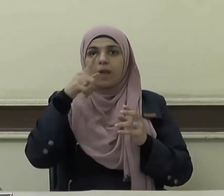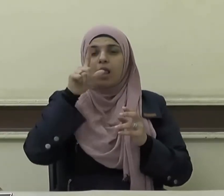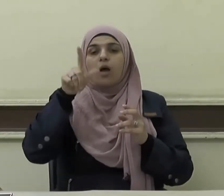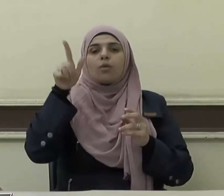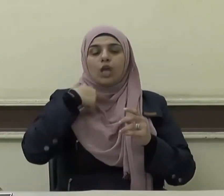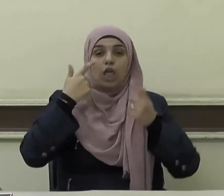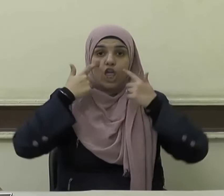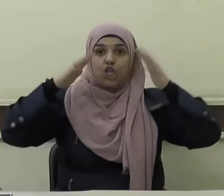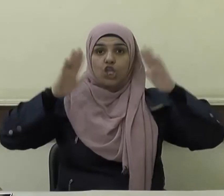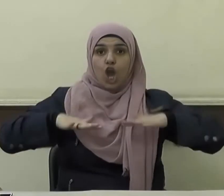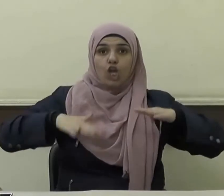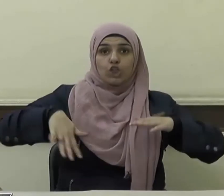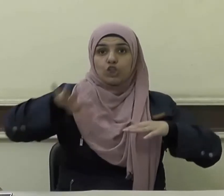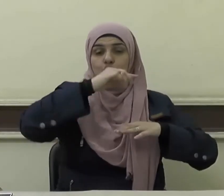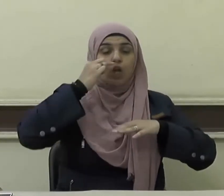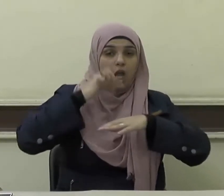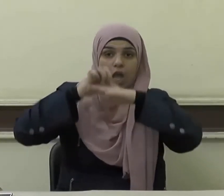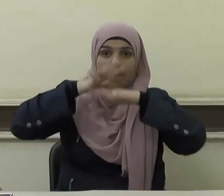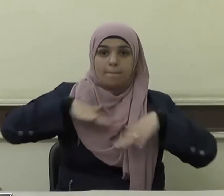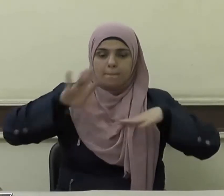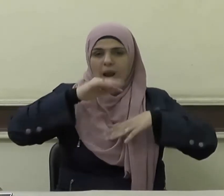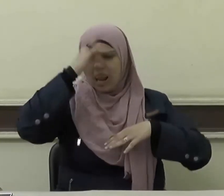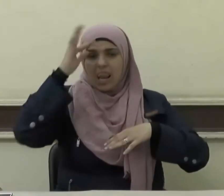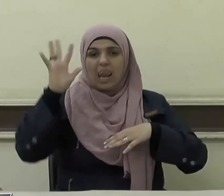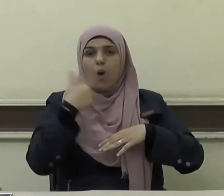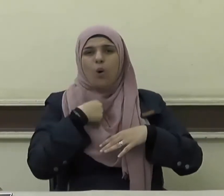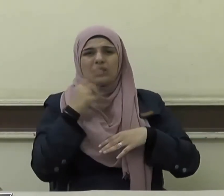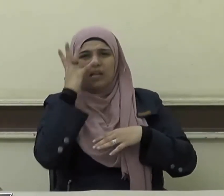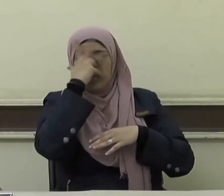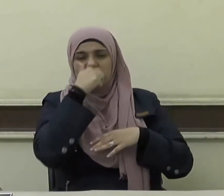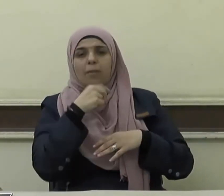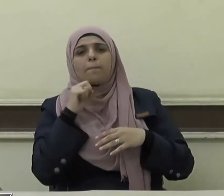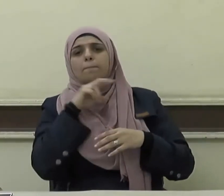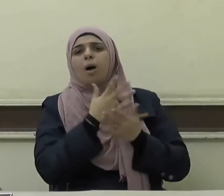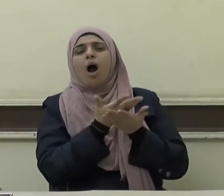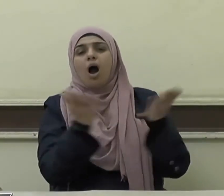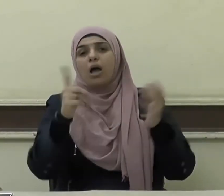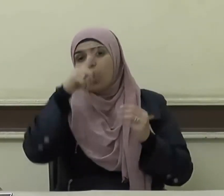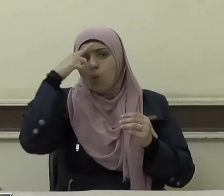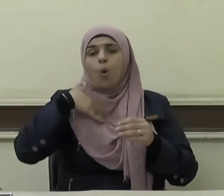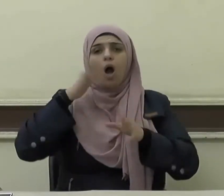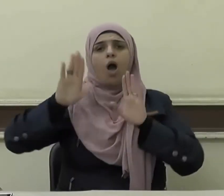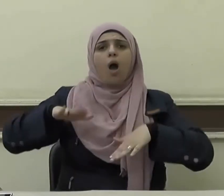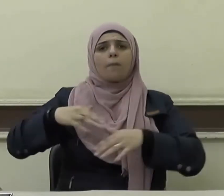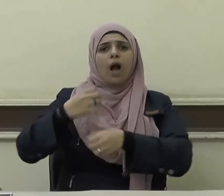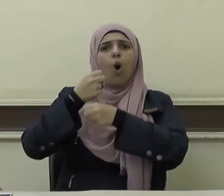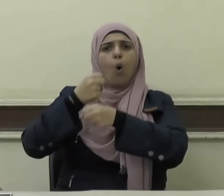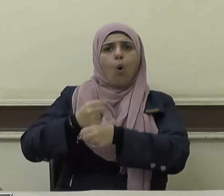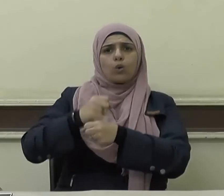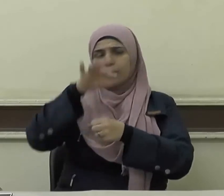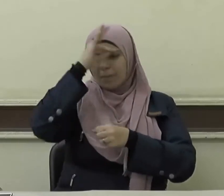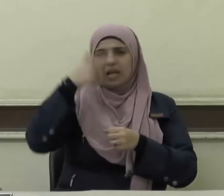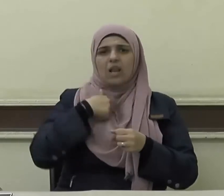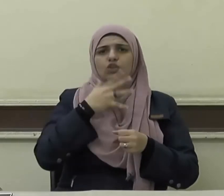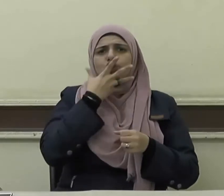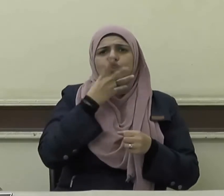يعيش المرء ما استحيى بخير ويبقى العود ما بقي اللحاء